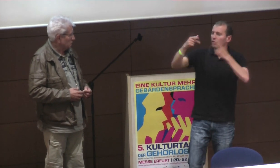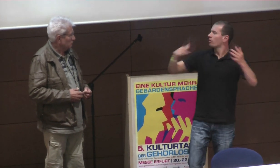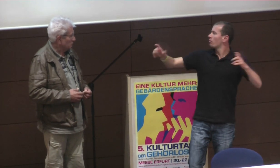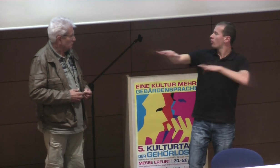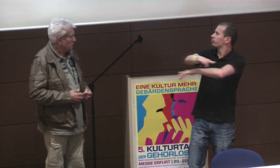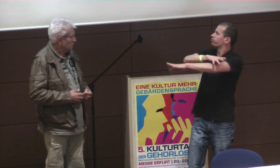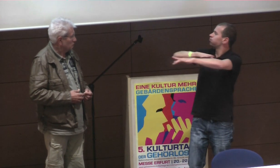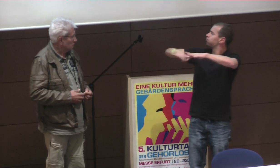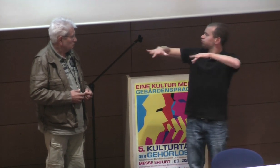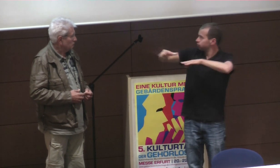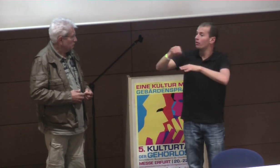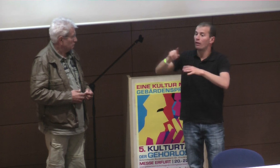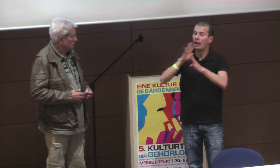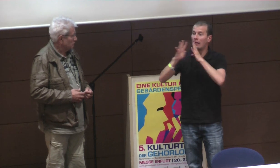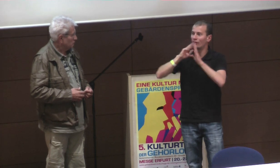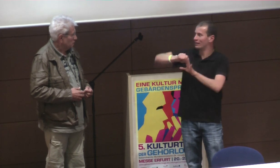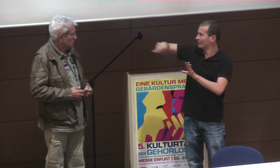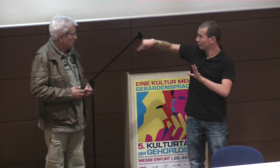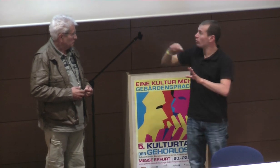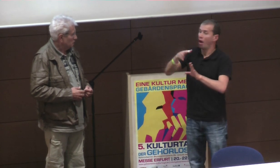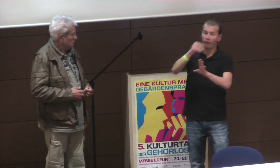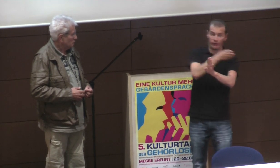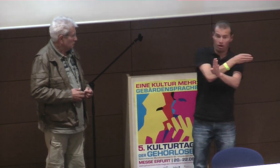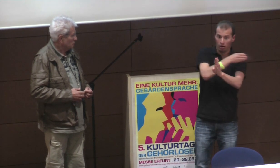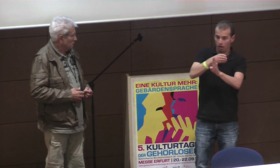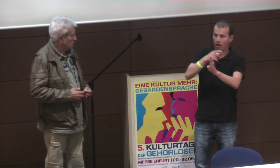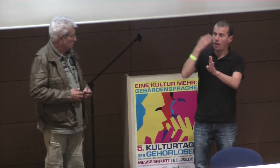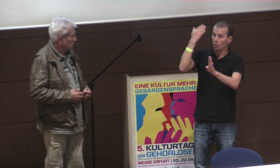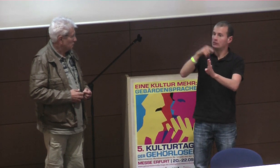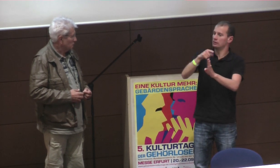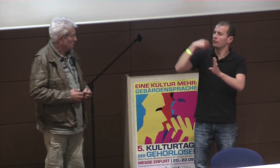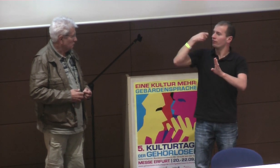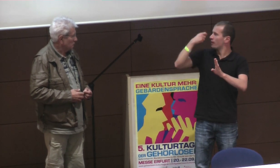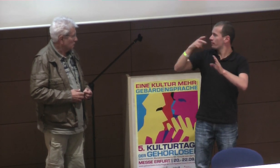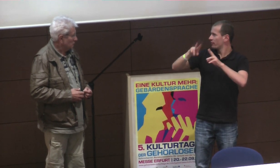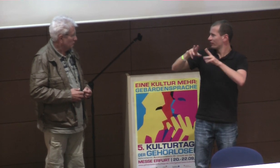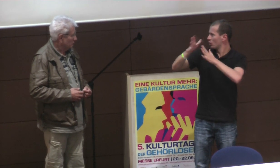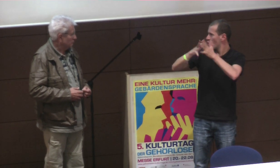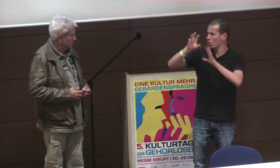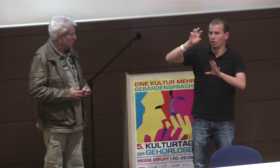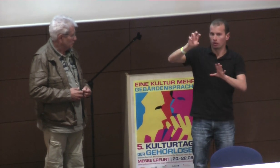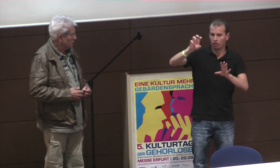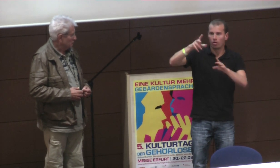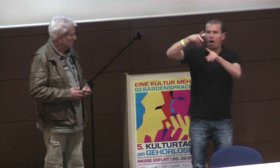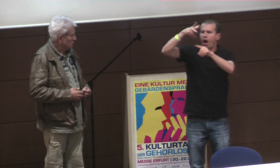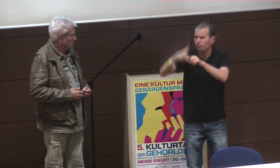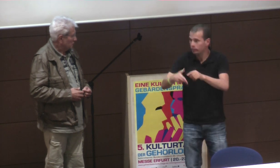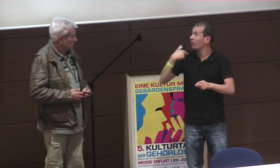und, ähm, das dann, das war dann einfach so, generell, so ein, so ein, rundes Treiben, hin und her,